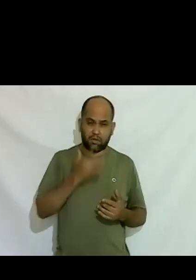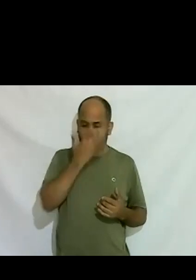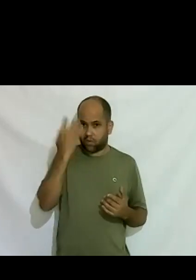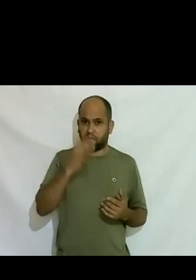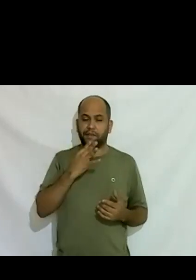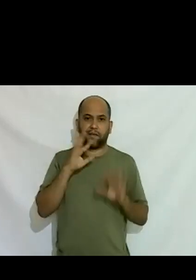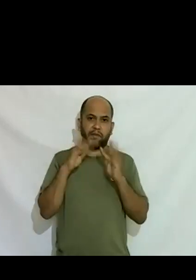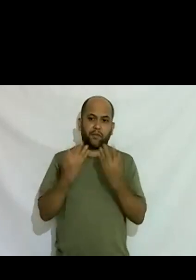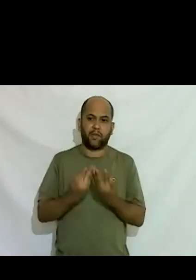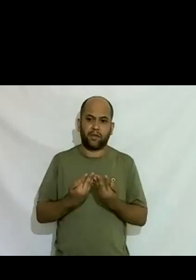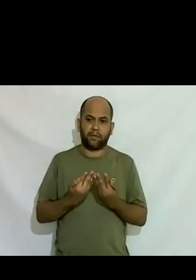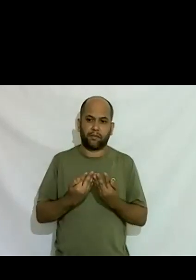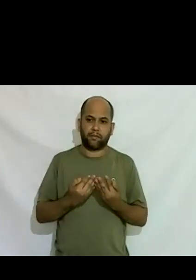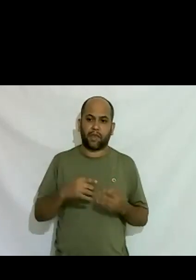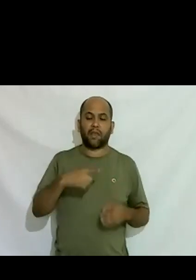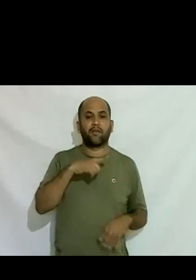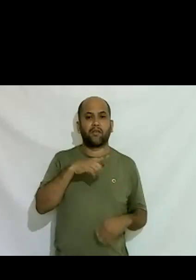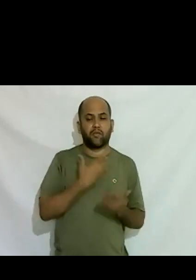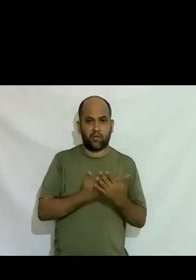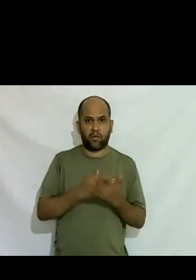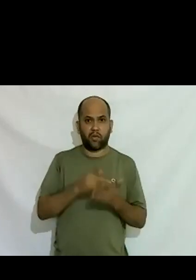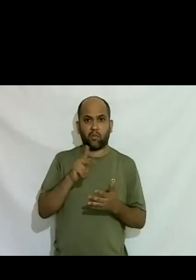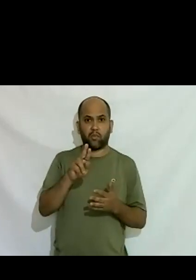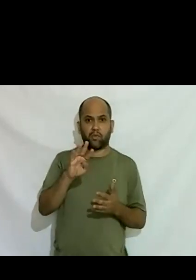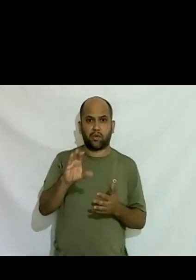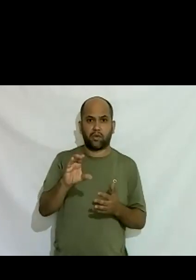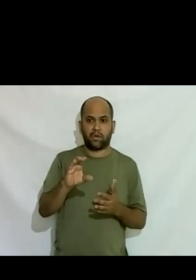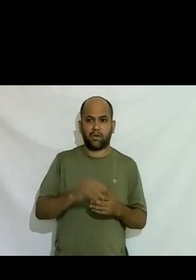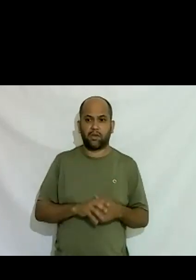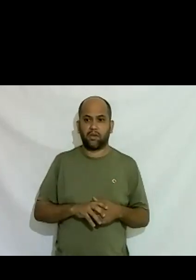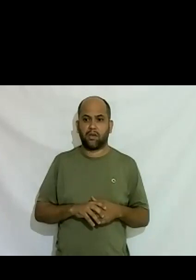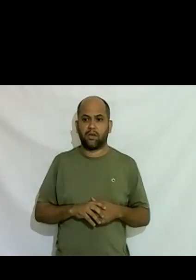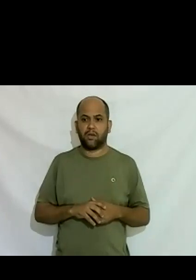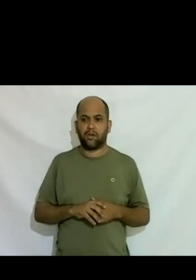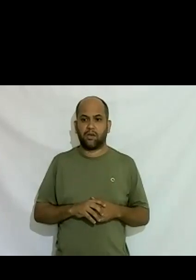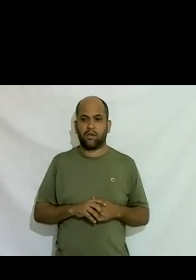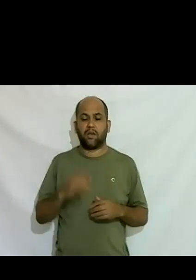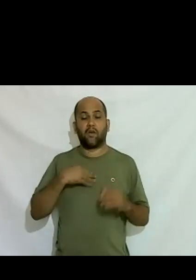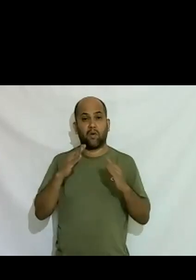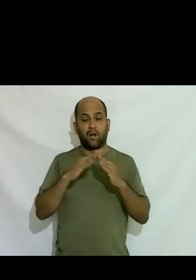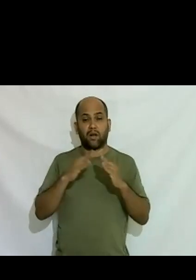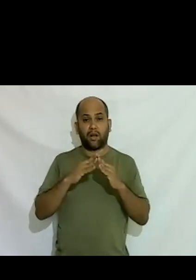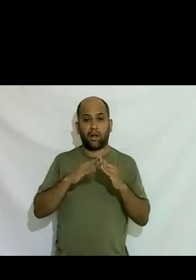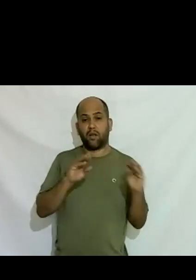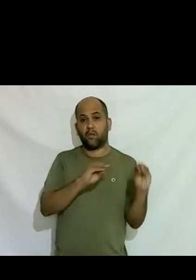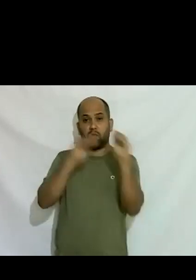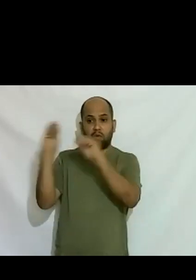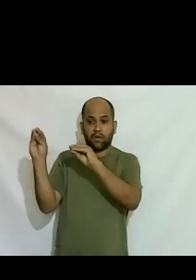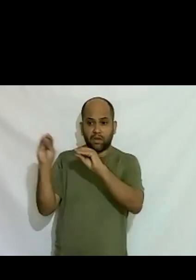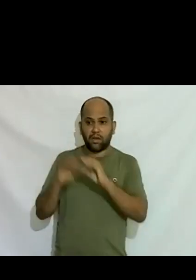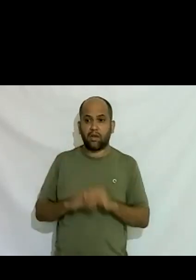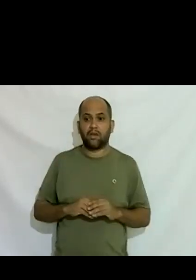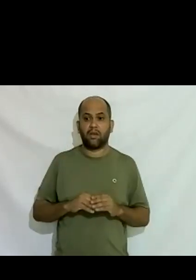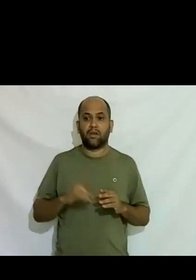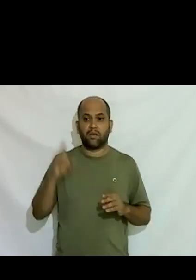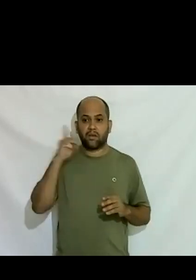e eu tinha estudado na PUC eu tinha feito colégio por donos e eu tinha morado fora com 14 anos fiz intercâmbio e